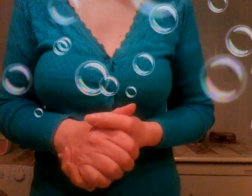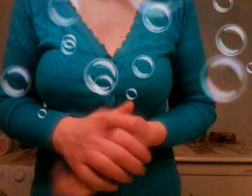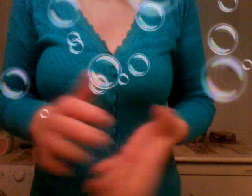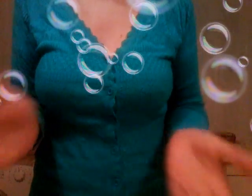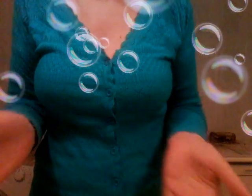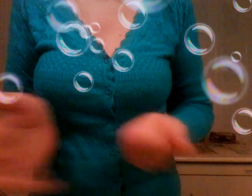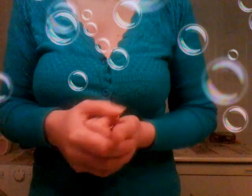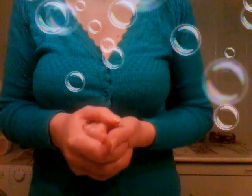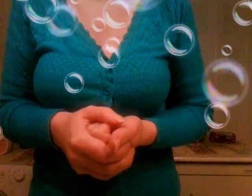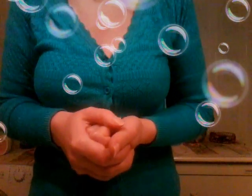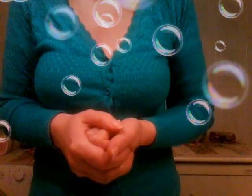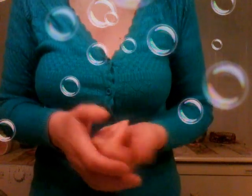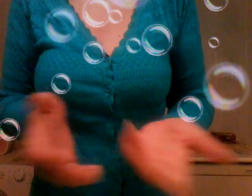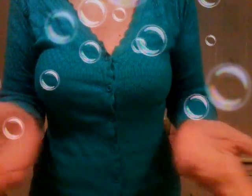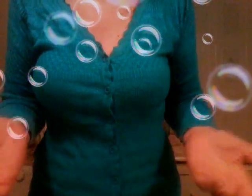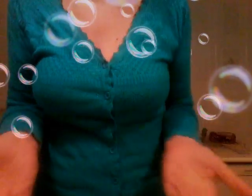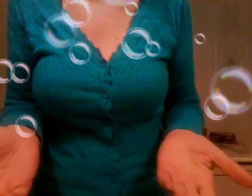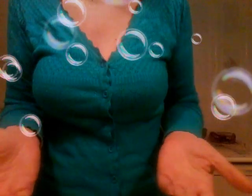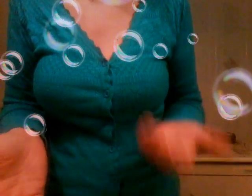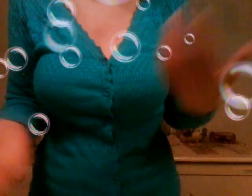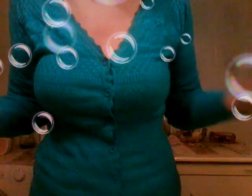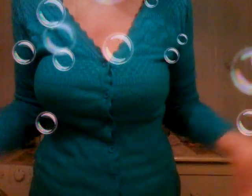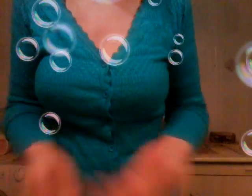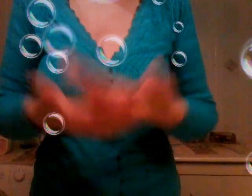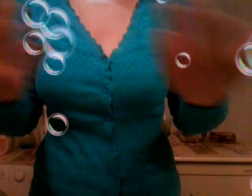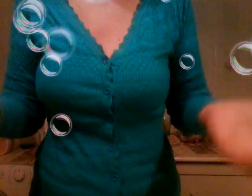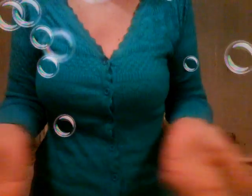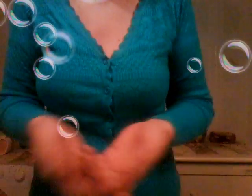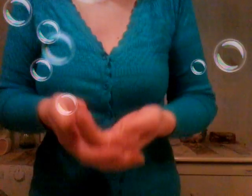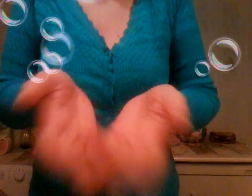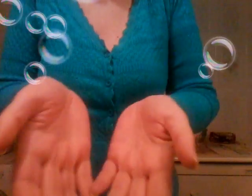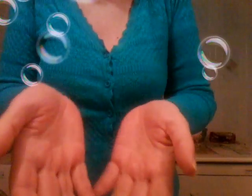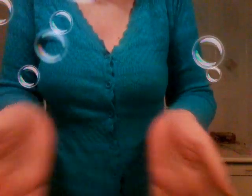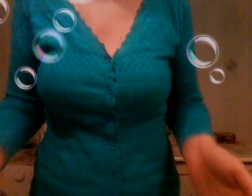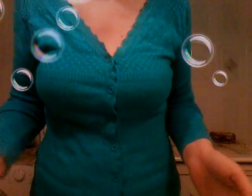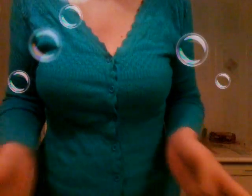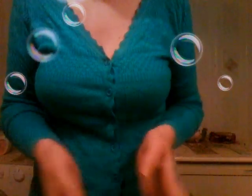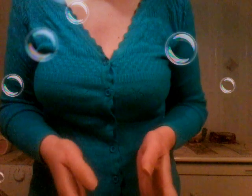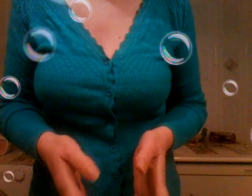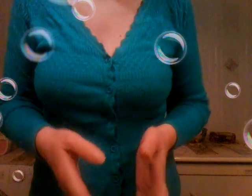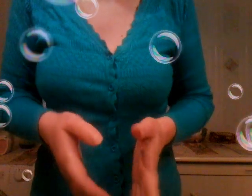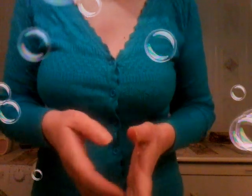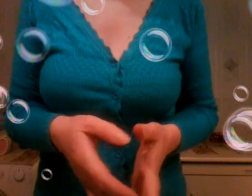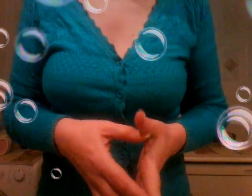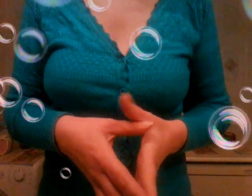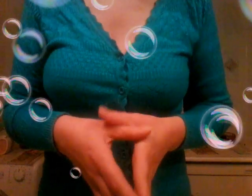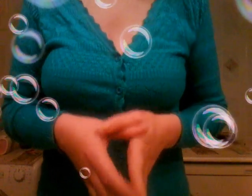loro gli uomini non fanno più niente neanche sessualmente tutta la donna tutta la donna l'uomo sta lì va bene a me cioè